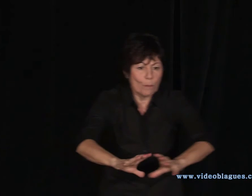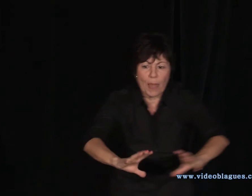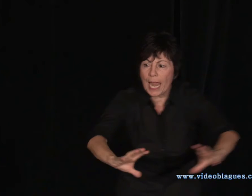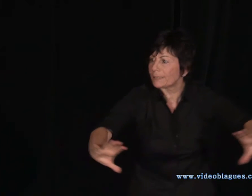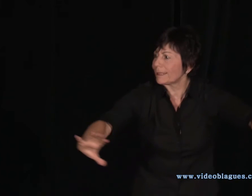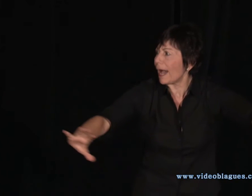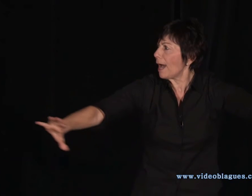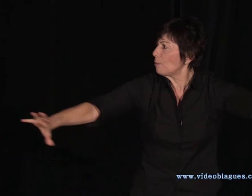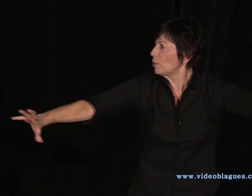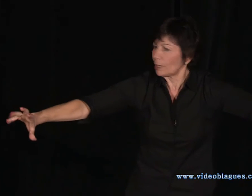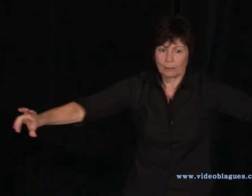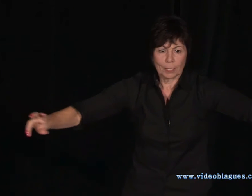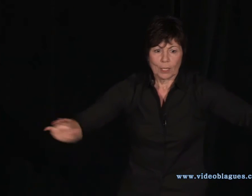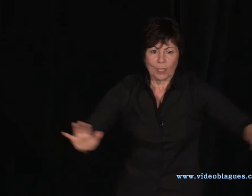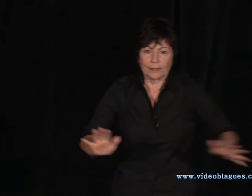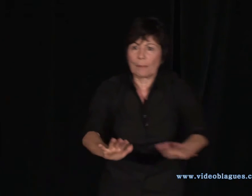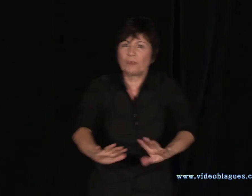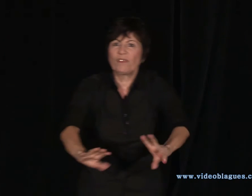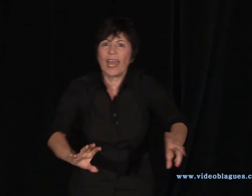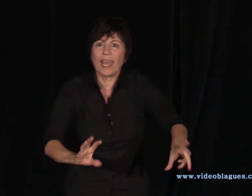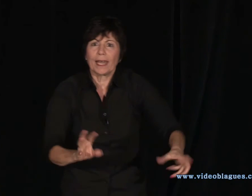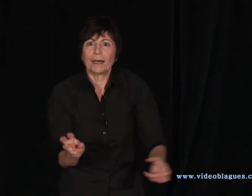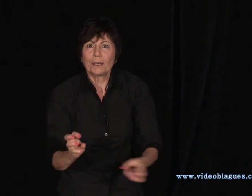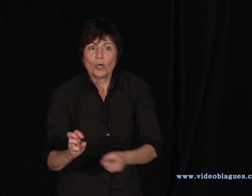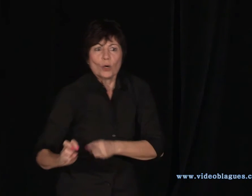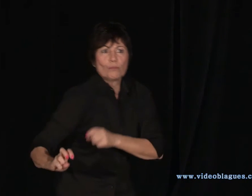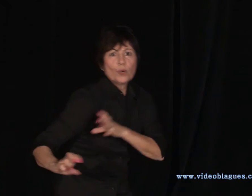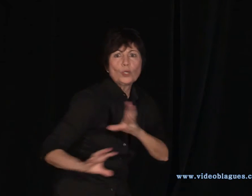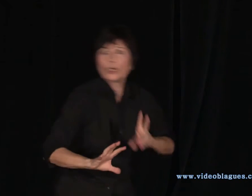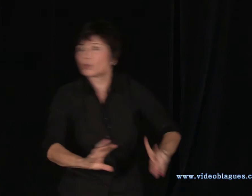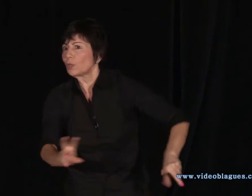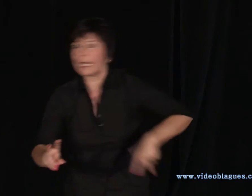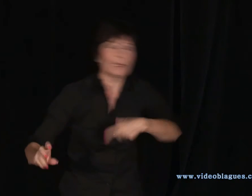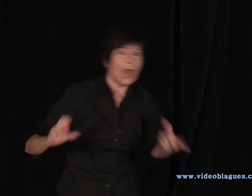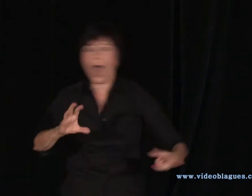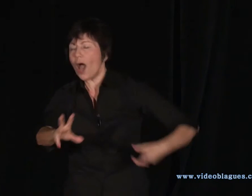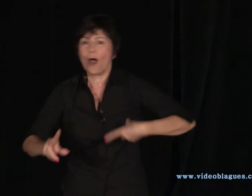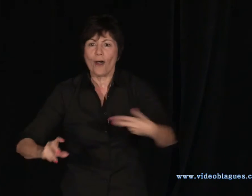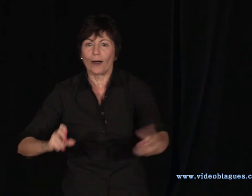une belle table, tapis vert, boules de toutes les couleurs.